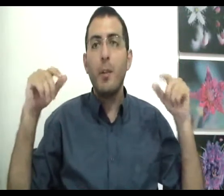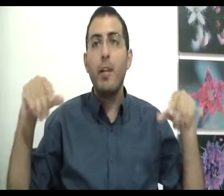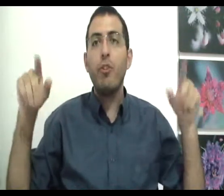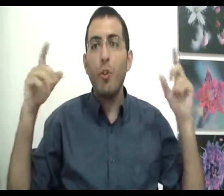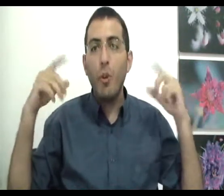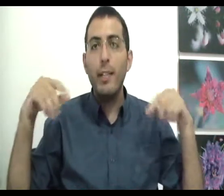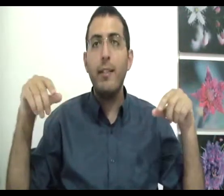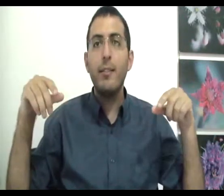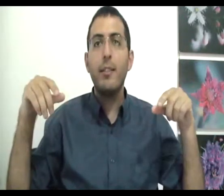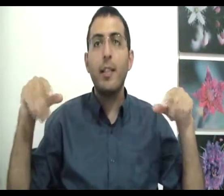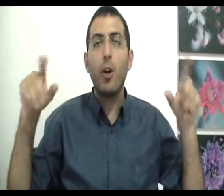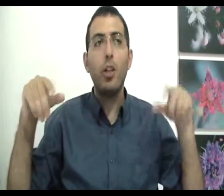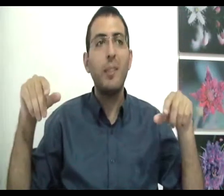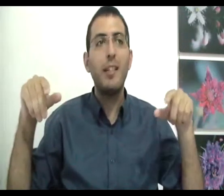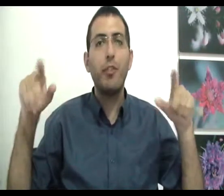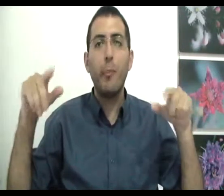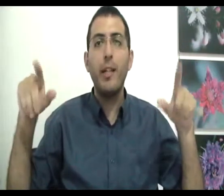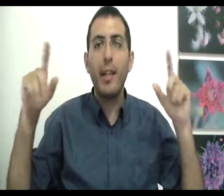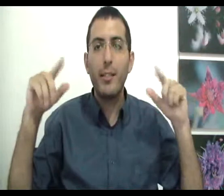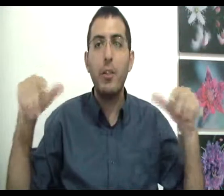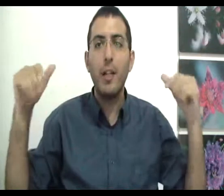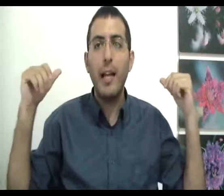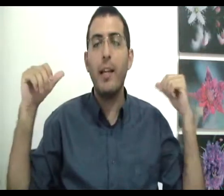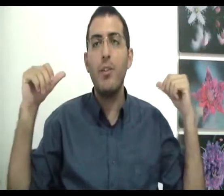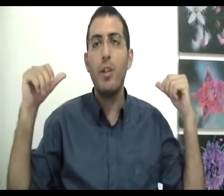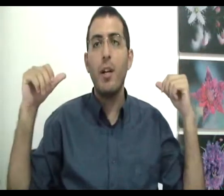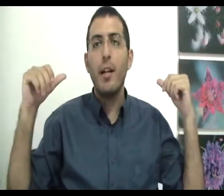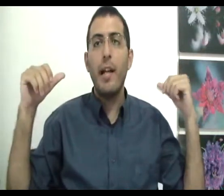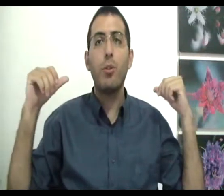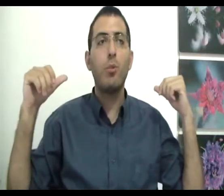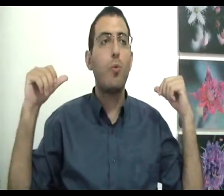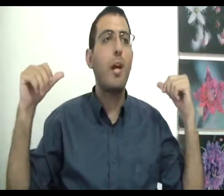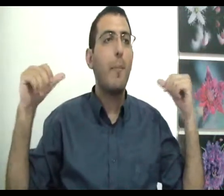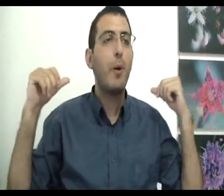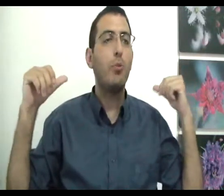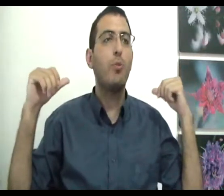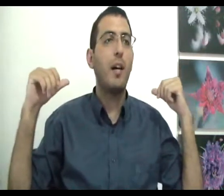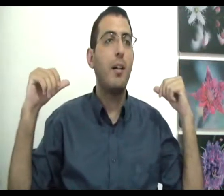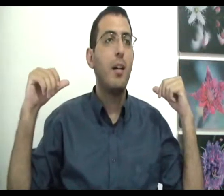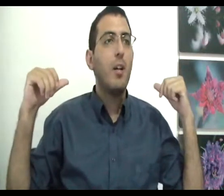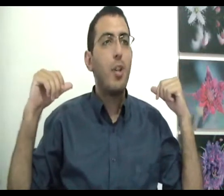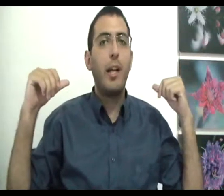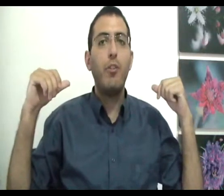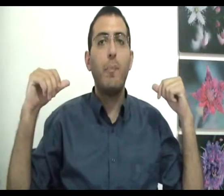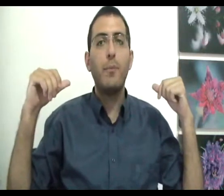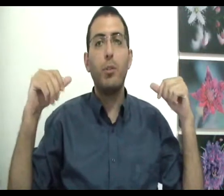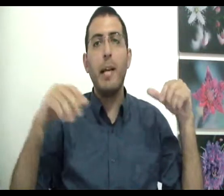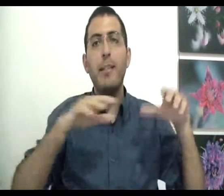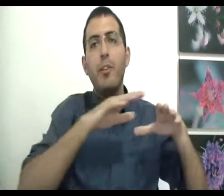אומר שתיאורטית יכול להיות מצב שבו אני אחזור להרגיש את אותו תחושה הפחות טובה שהרגשתי פעם זאת אומרת יש